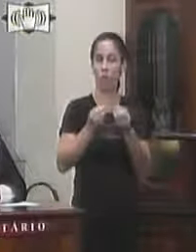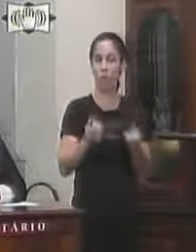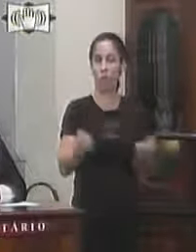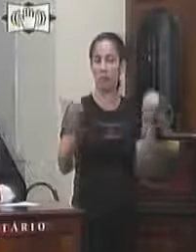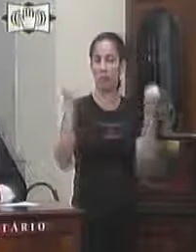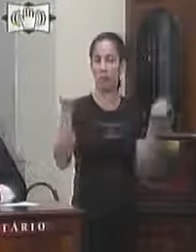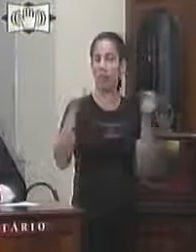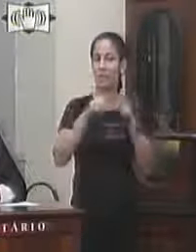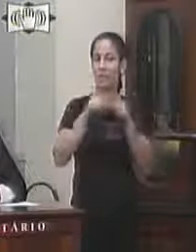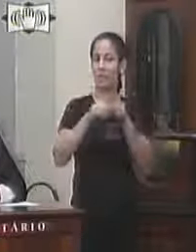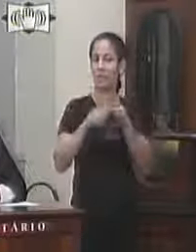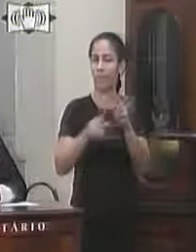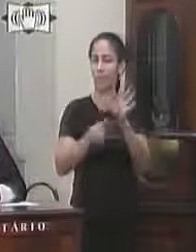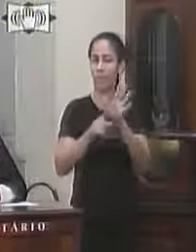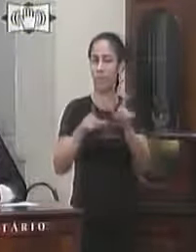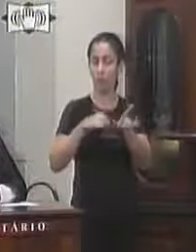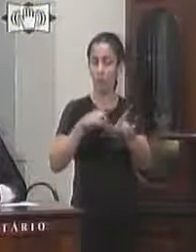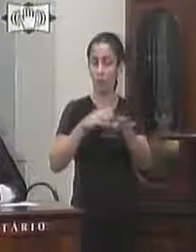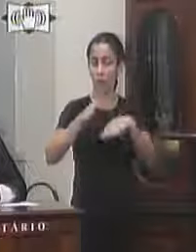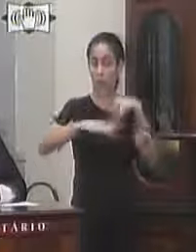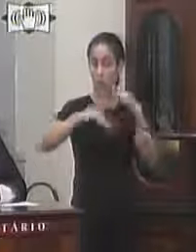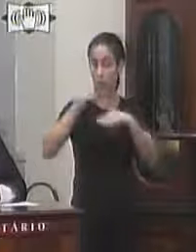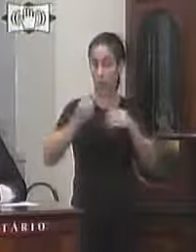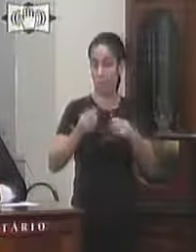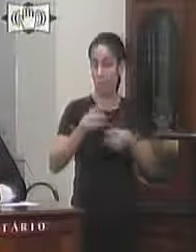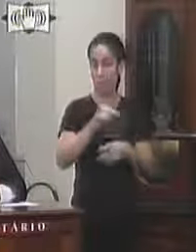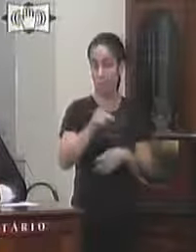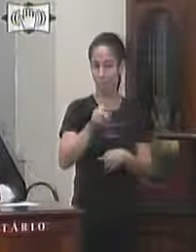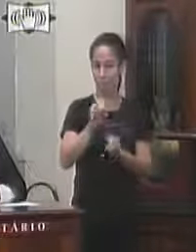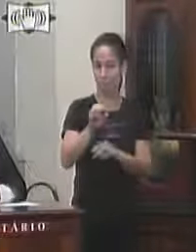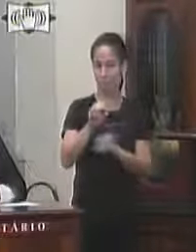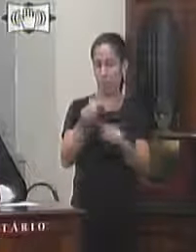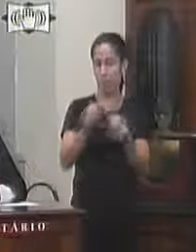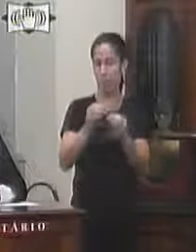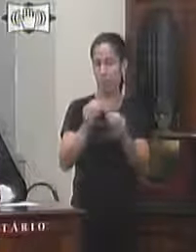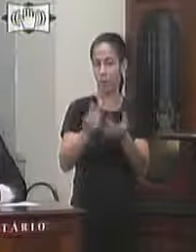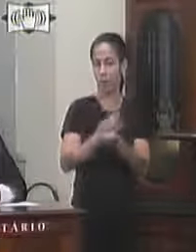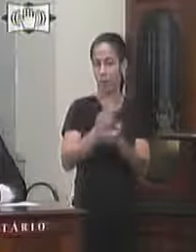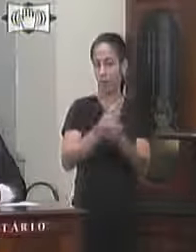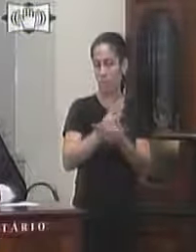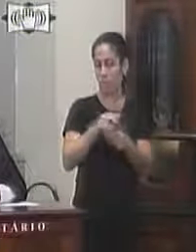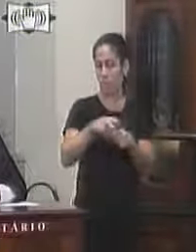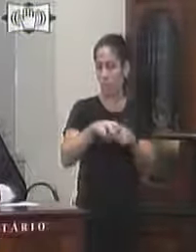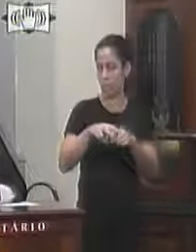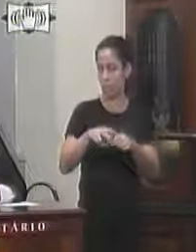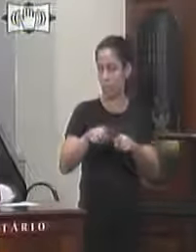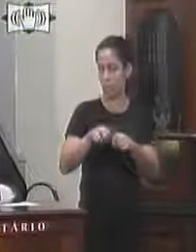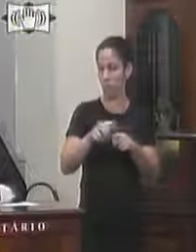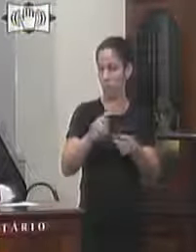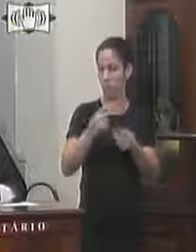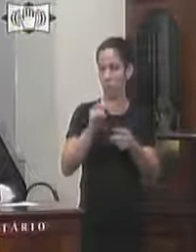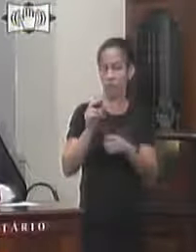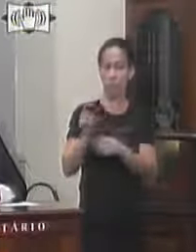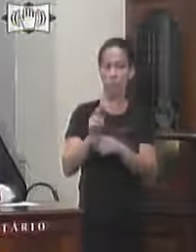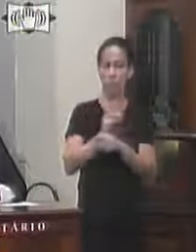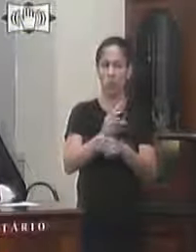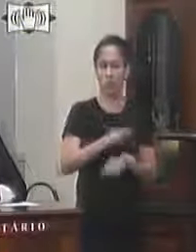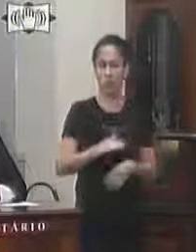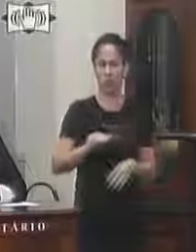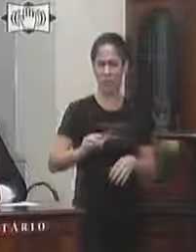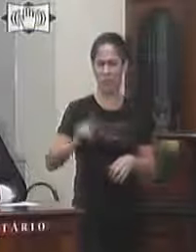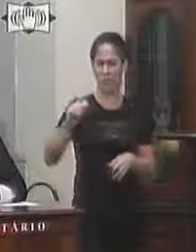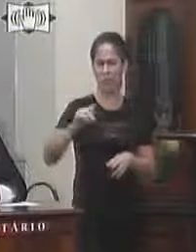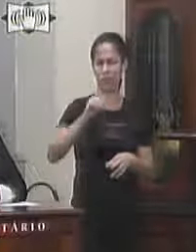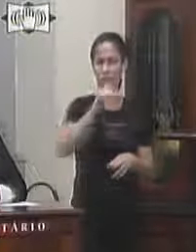bem como a presença de um profissional por orientação evitando assim os riscos inerentes uso desses aparelhos é beneficiar pessoas de várias faixas etárias e ainda